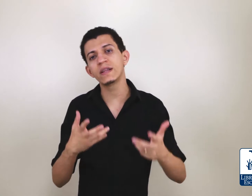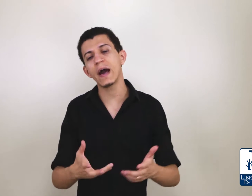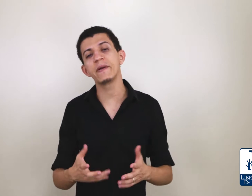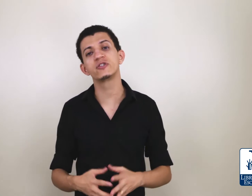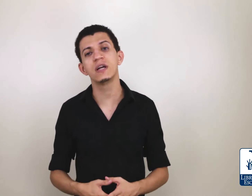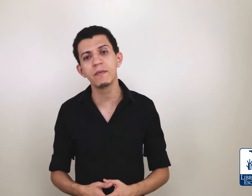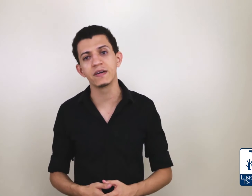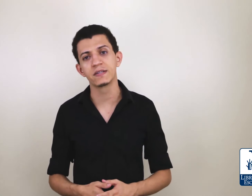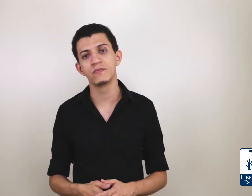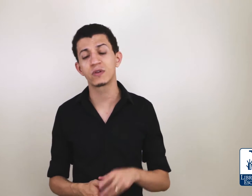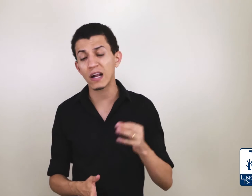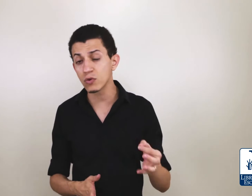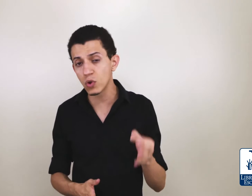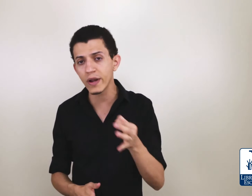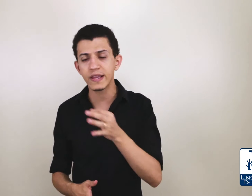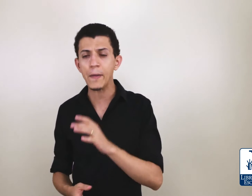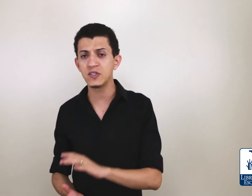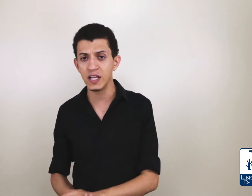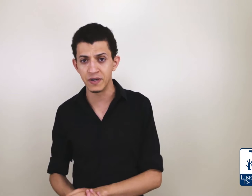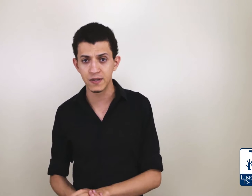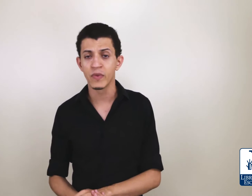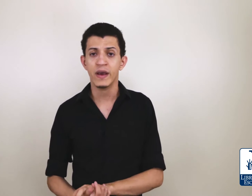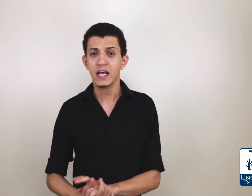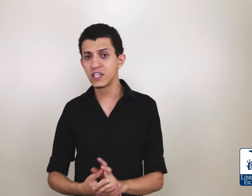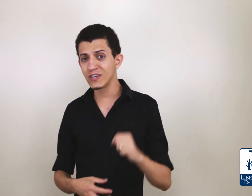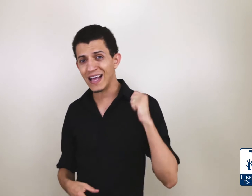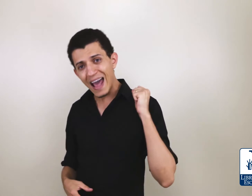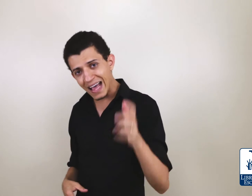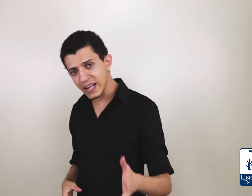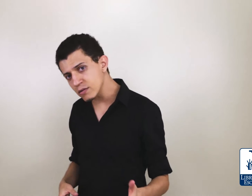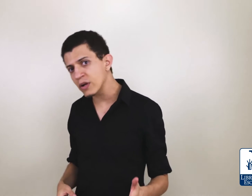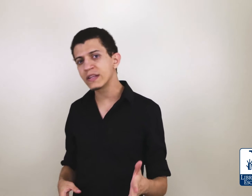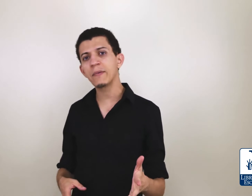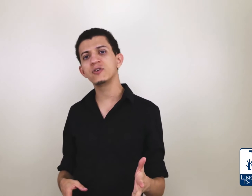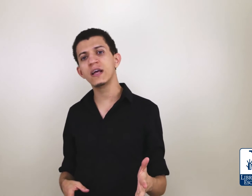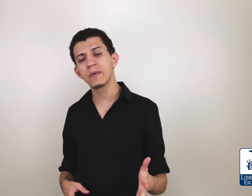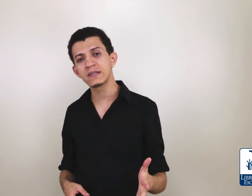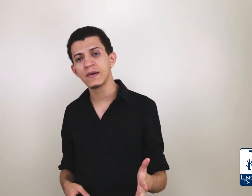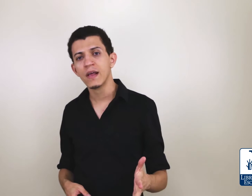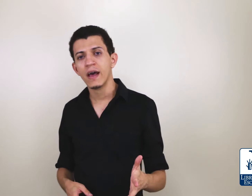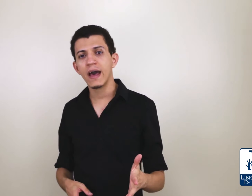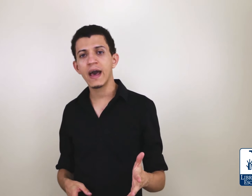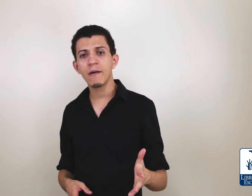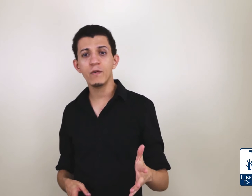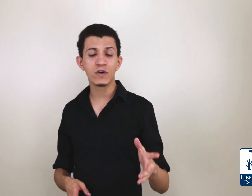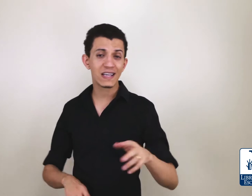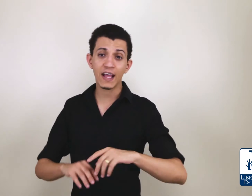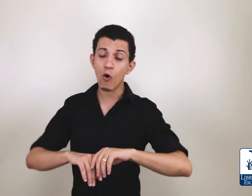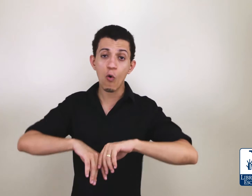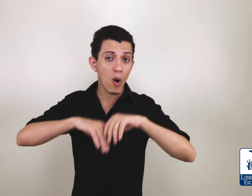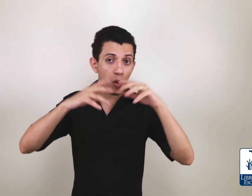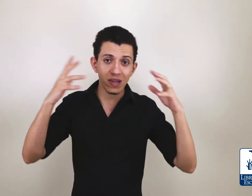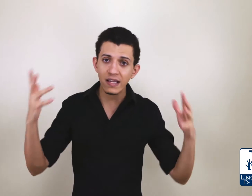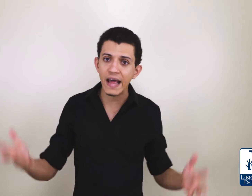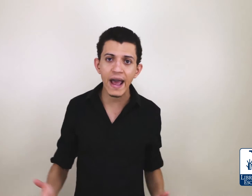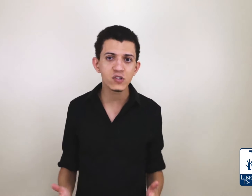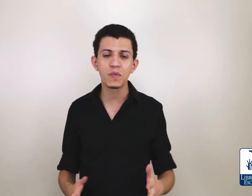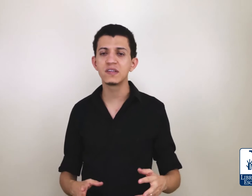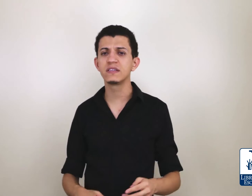intérprete de Libras, tradutor e intérprete de Libras. Se você é tradutor e intérprete de Libras, você tem alguma outra ideia sobre esse